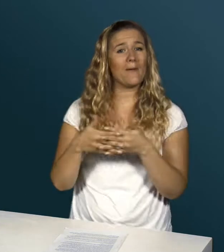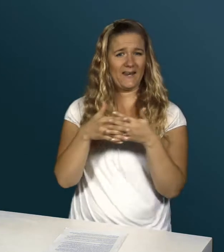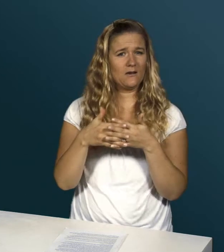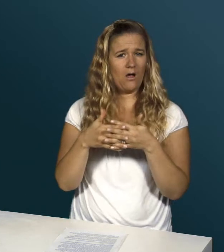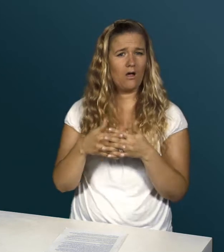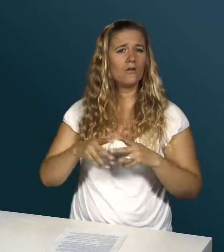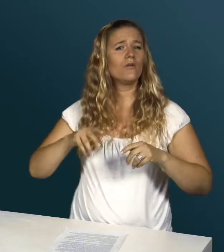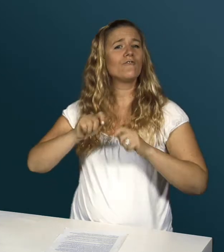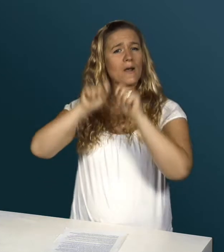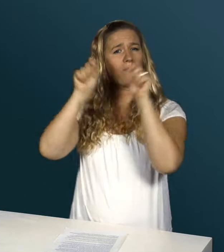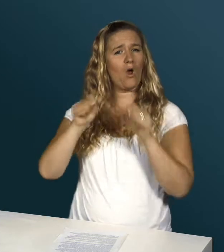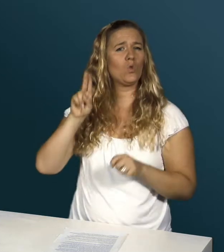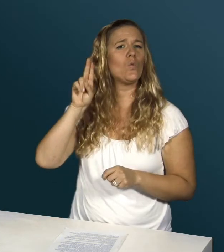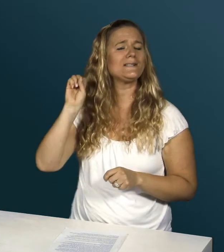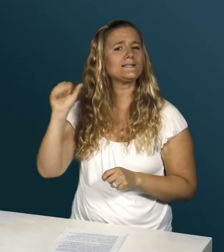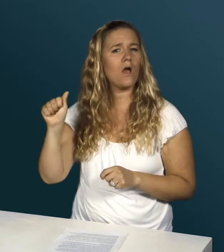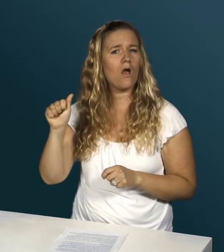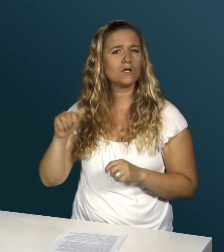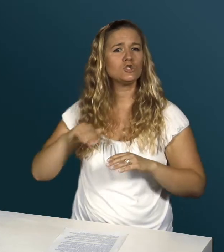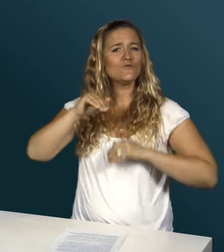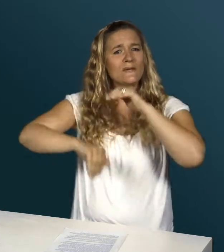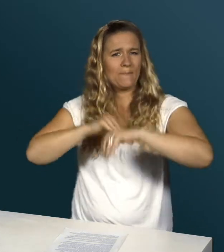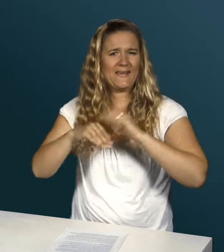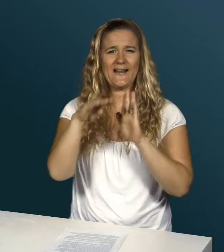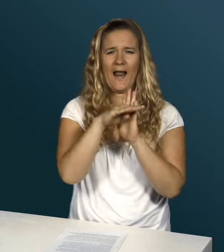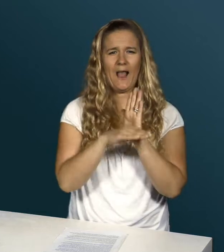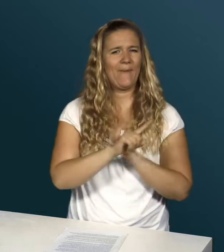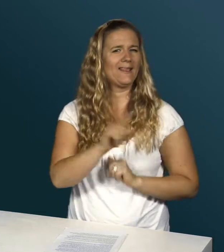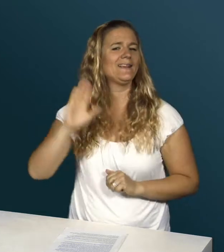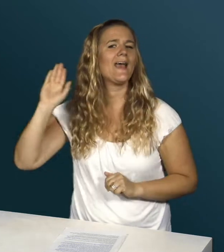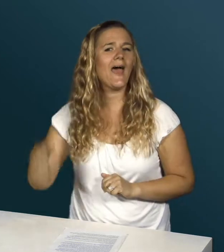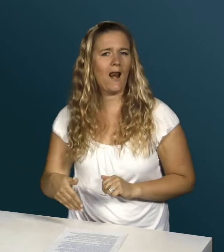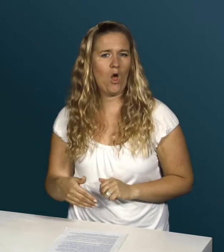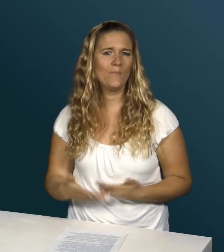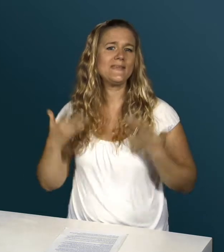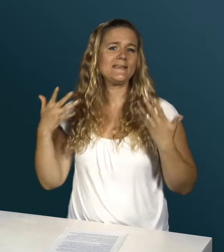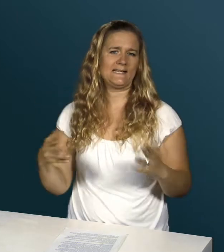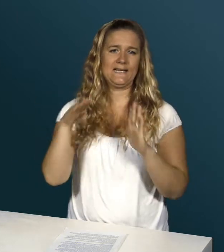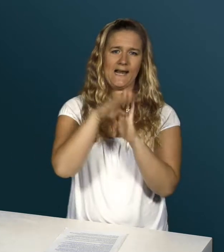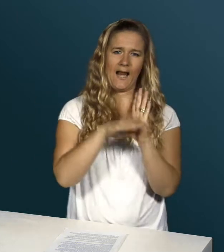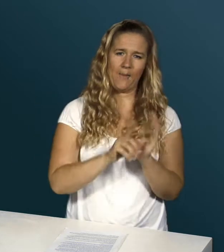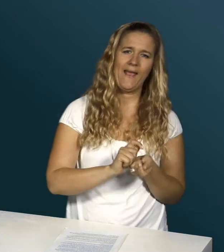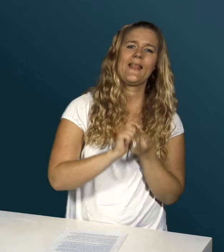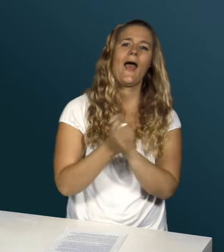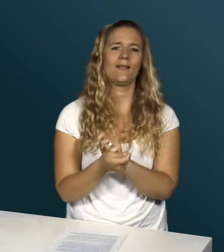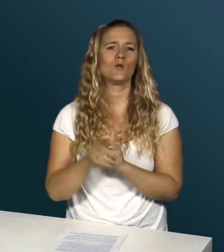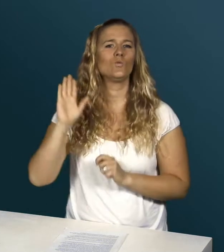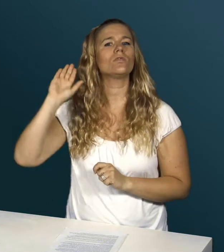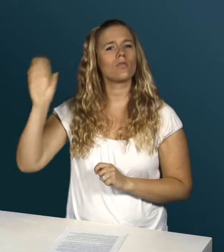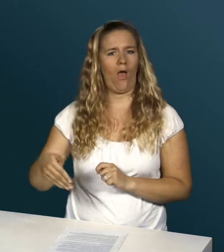Früher hat der amerikanische Verband im Reglement solche Handzeichen nicht erlaubt. Nun wurde das Reglement geändert und